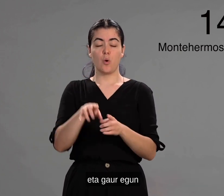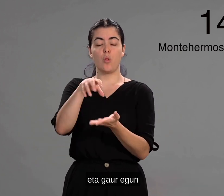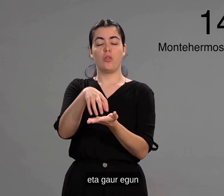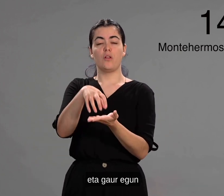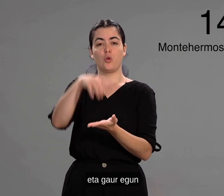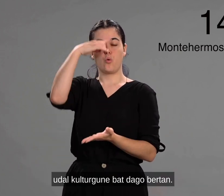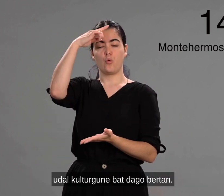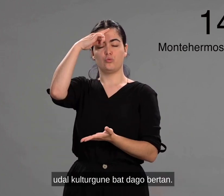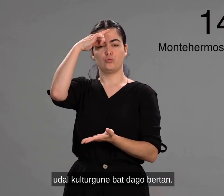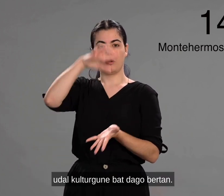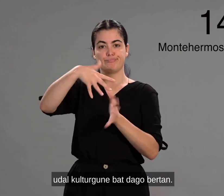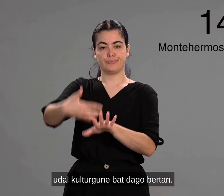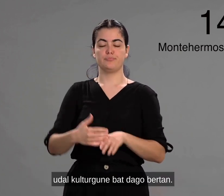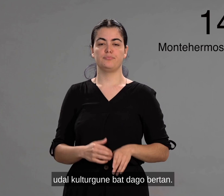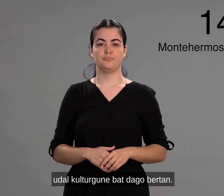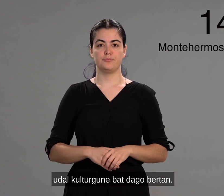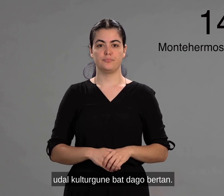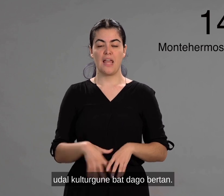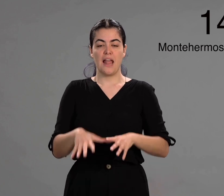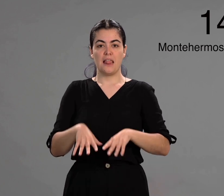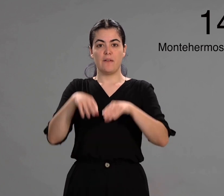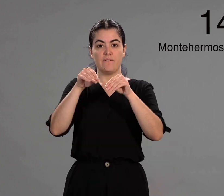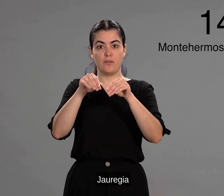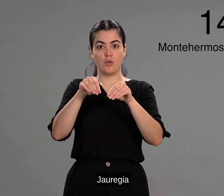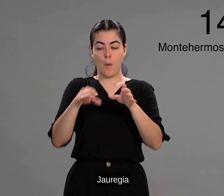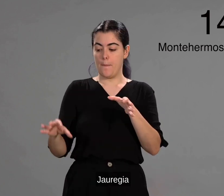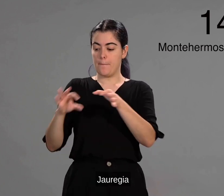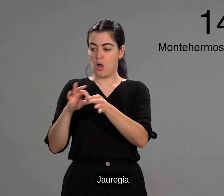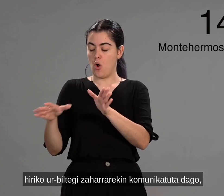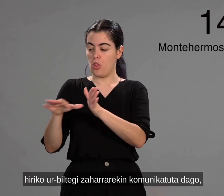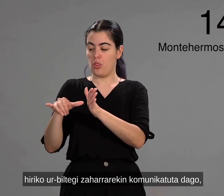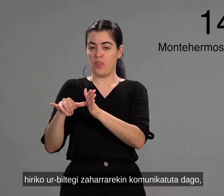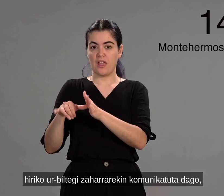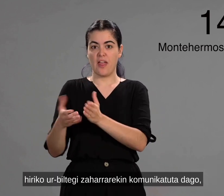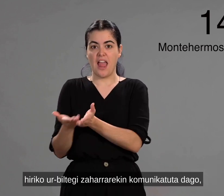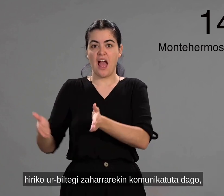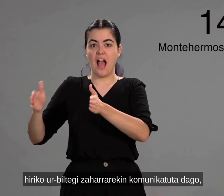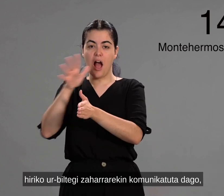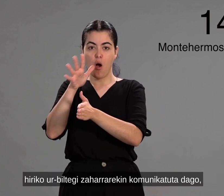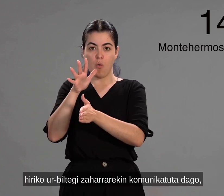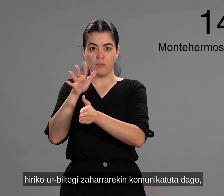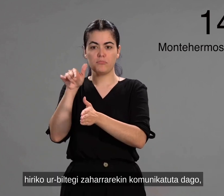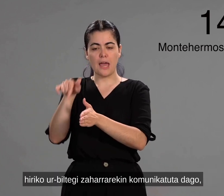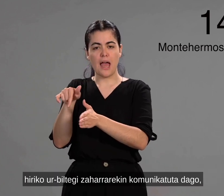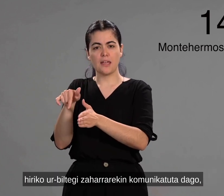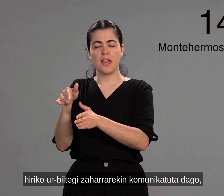eta gaur egun udalkulturgune bat dagobertan. Jauregia iriko urbiltegi zaharrarekin komunikatuta dago,